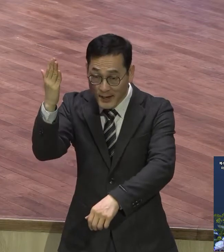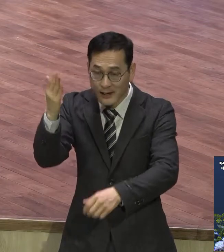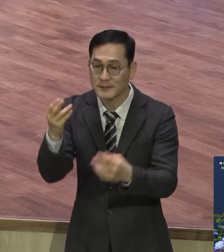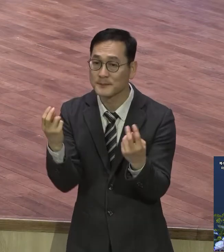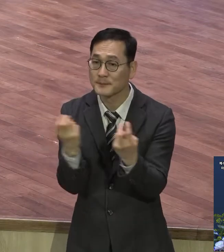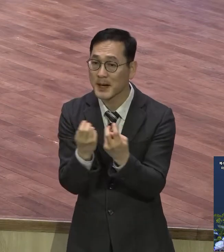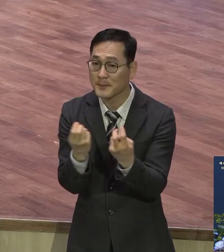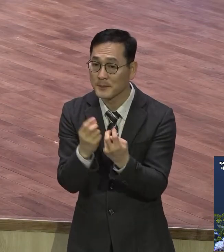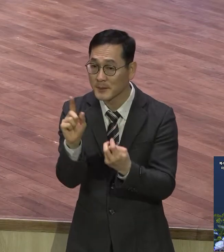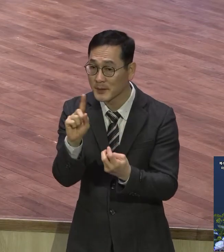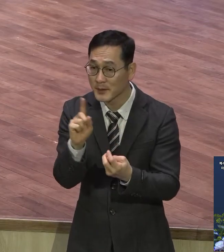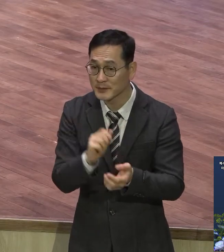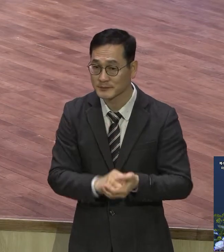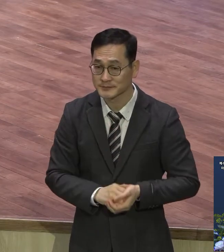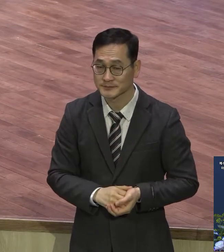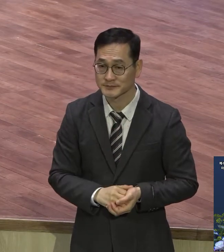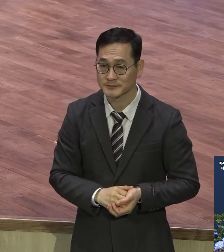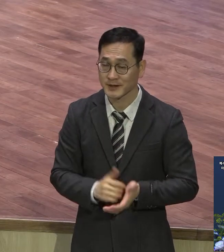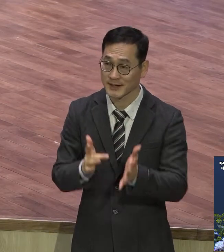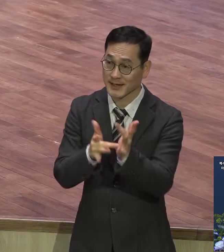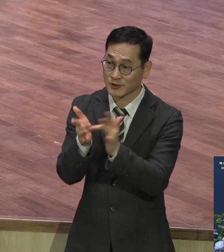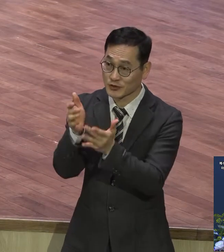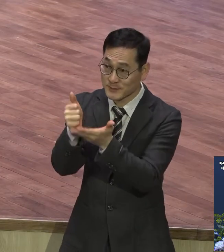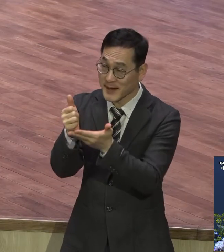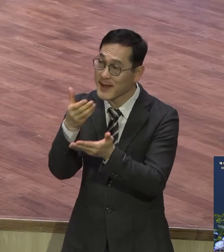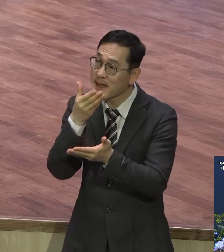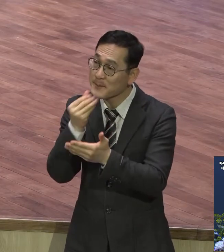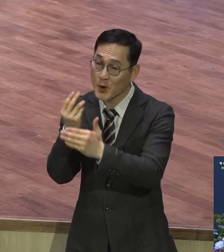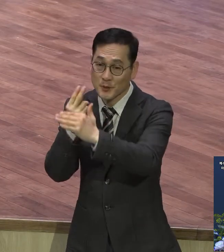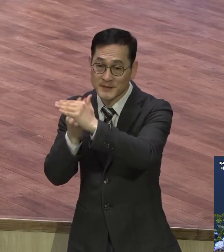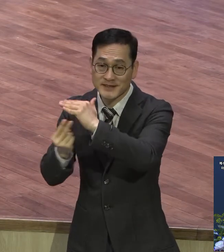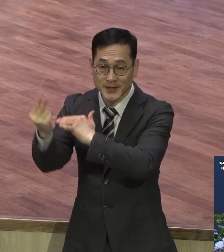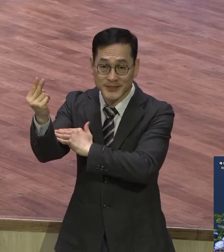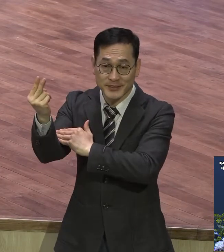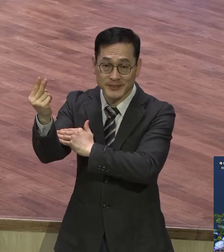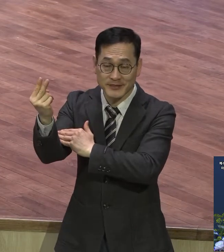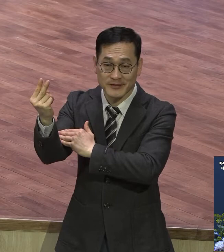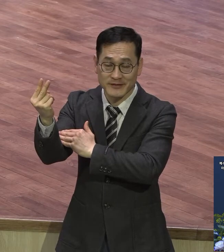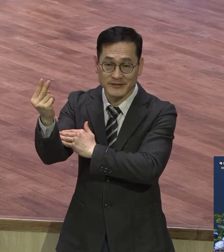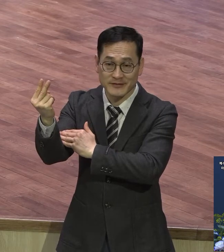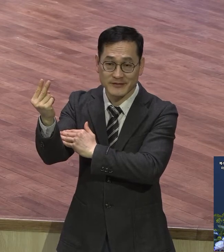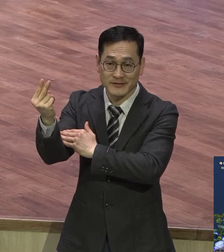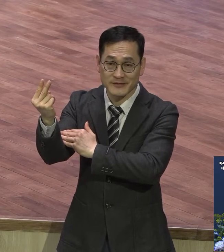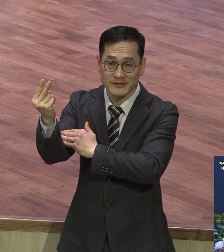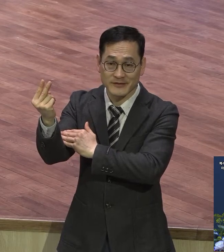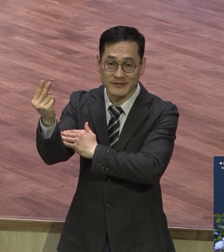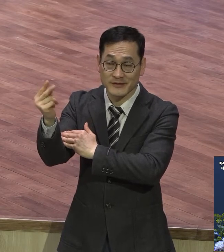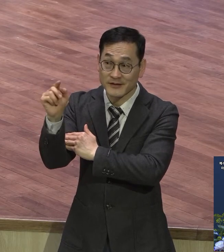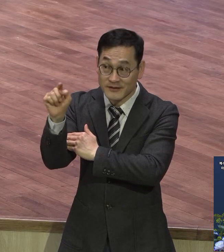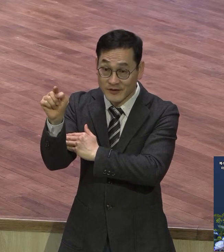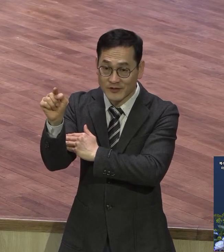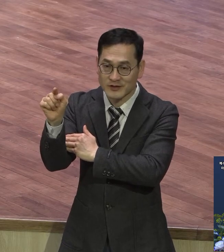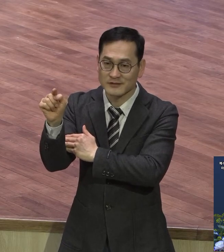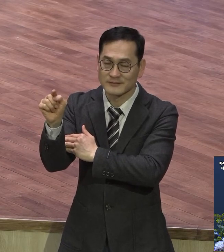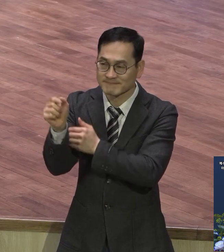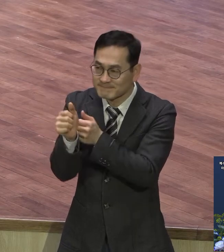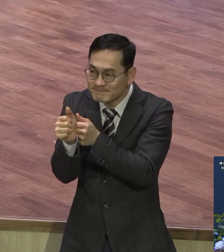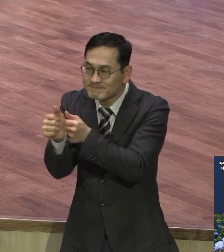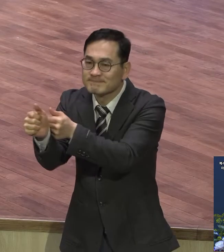바로 예수님의 행복 비전. 예수님의 행복 비전에 충만해지는 것입니다. 지난주일부터